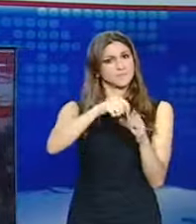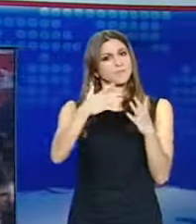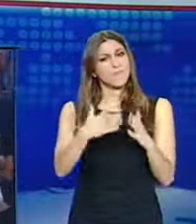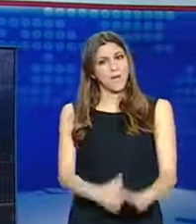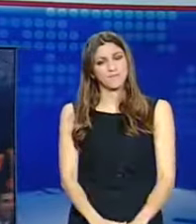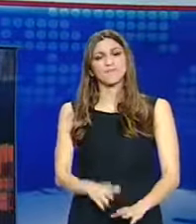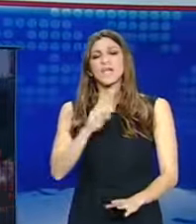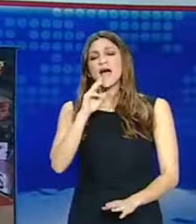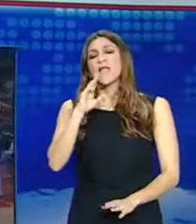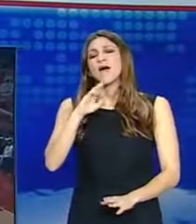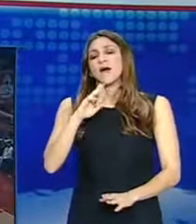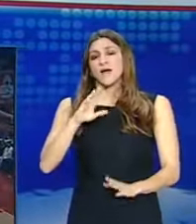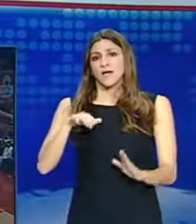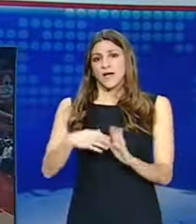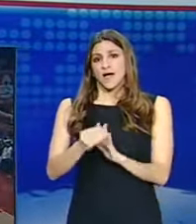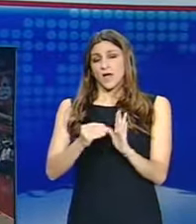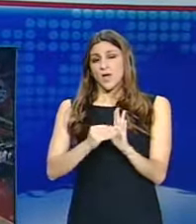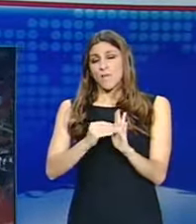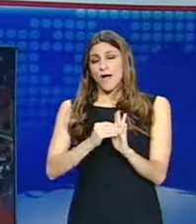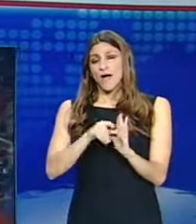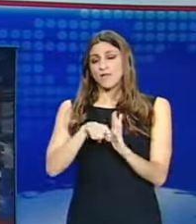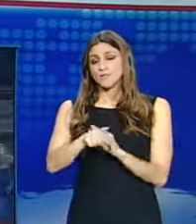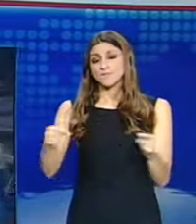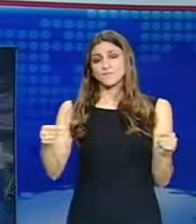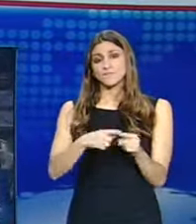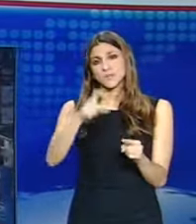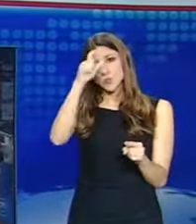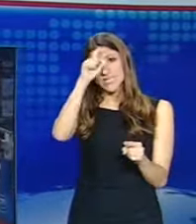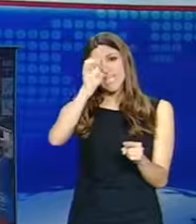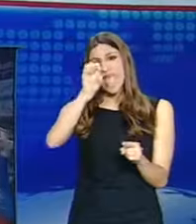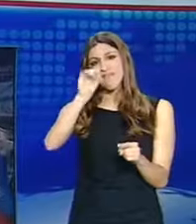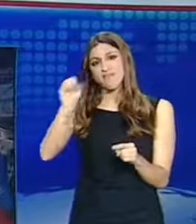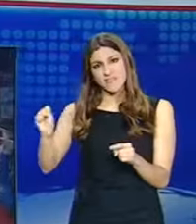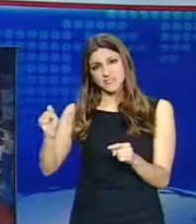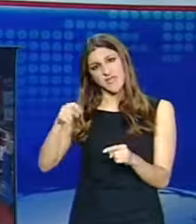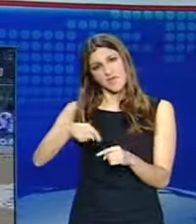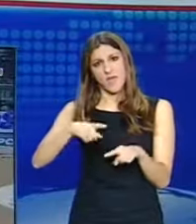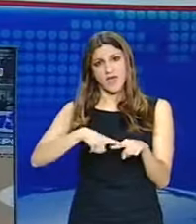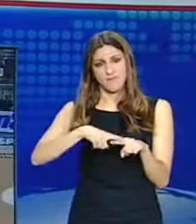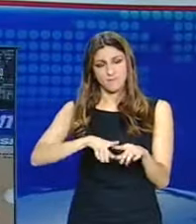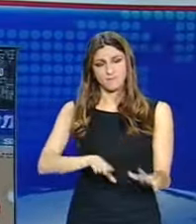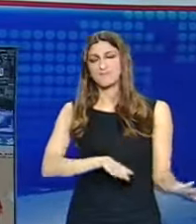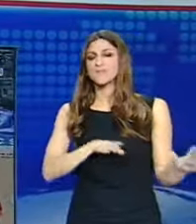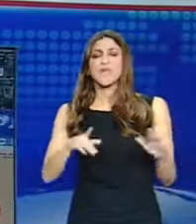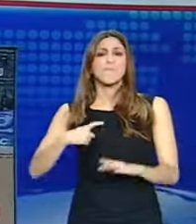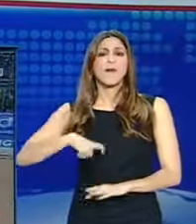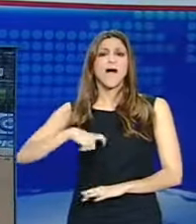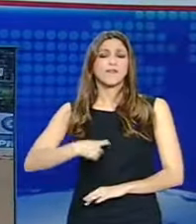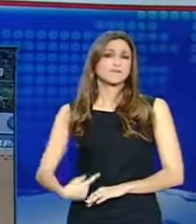Στους 8 της διοργάνωσης ο πρωταφλητής Ελλάδος θα αντιμετωπίσει την τουρκική εφές με πλεονέκτημα έδρας. Ο Παναθηναϊκός μετά την ήττα του με 69